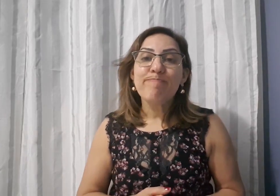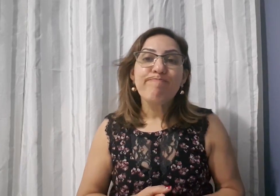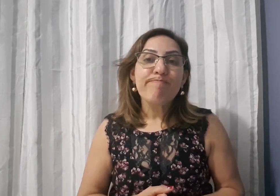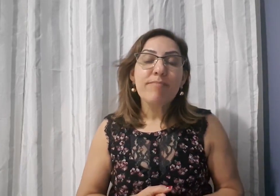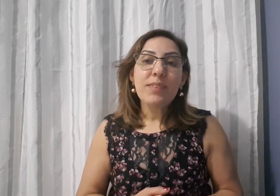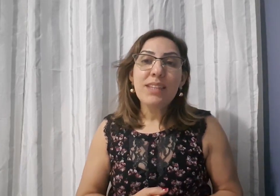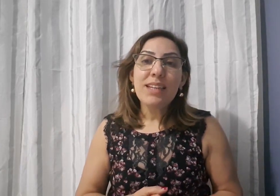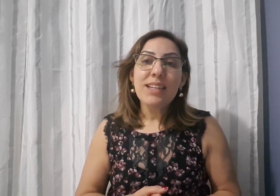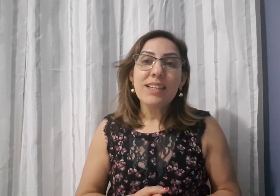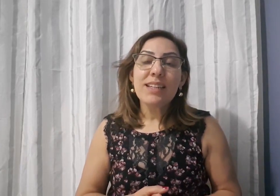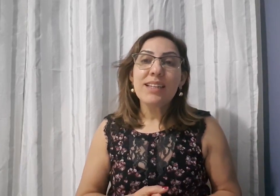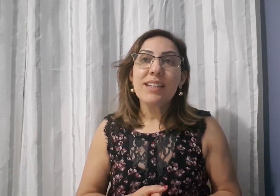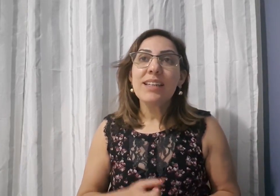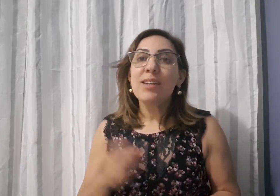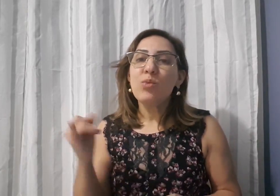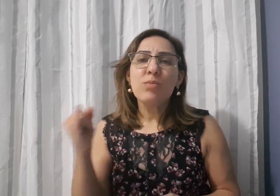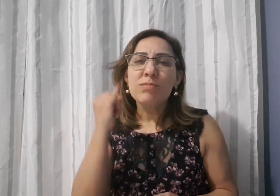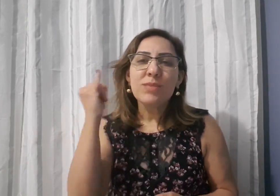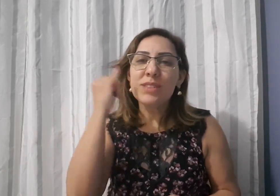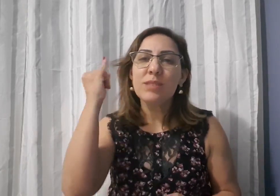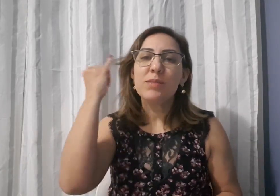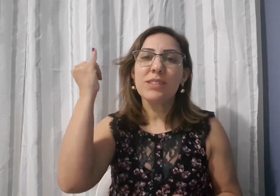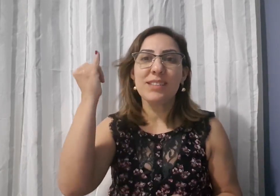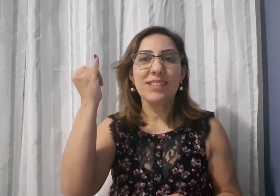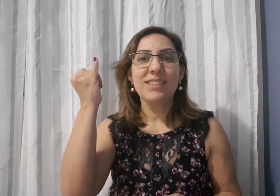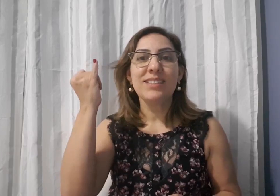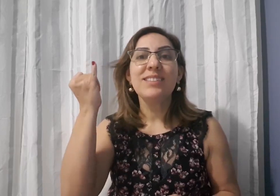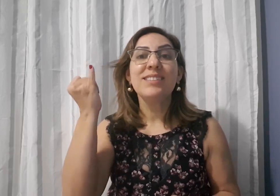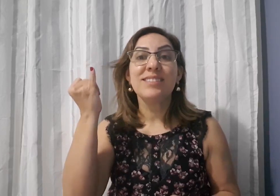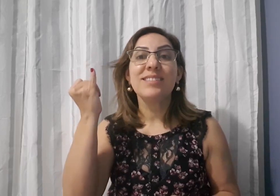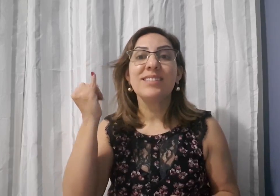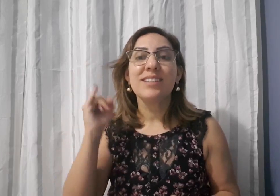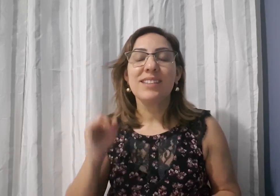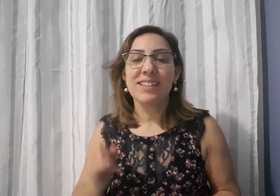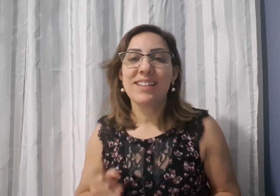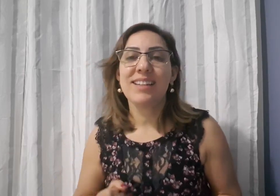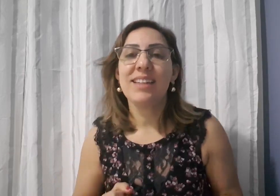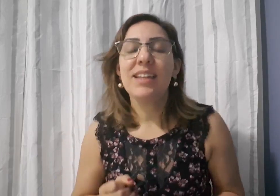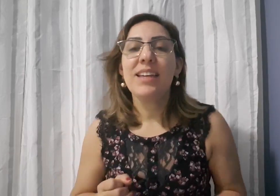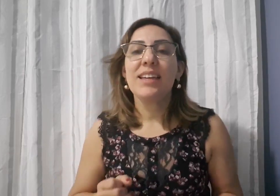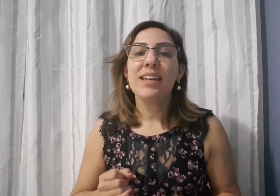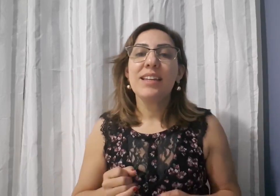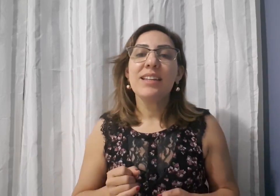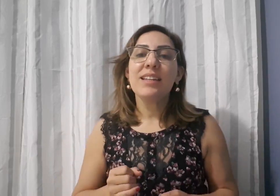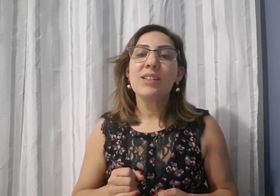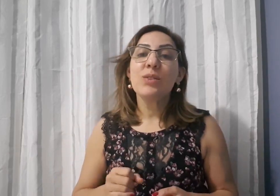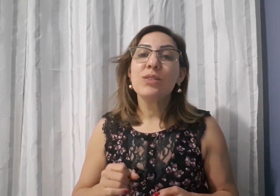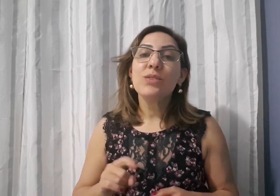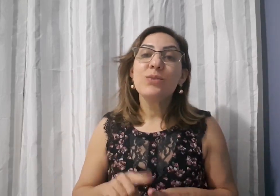comunicar livremente com eles. Isso é essencial, isso é muito importante mesmo.